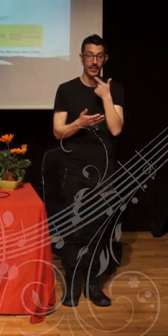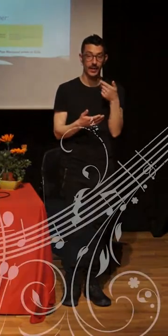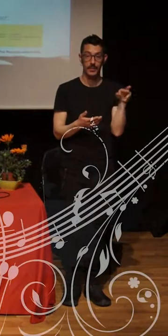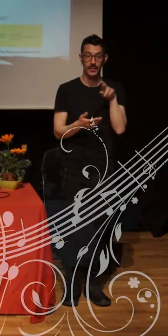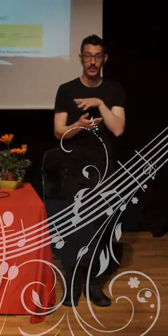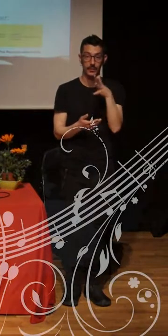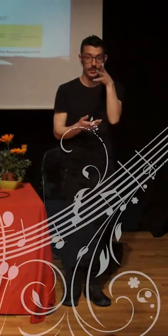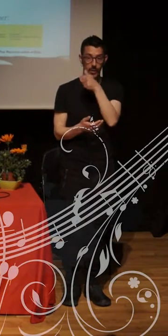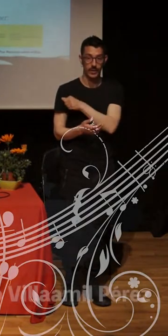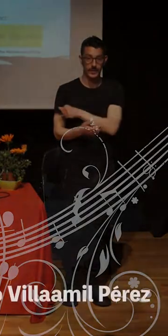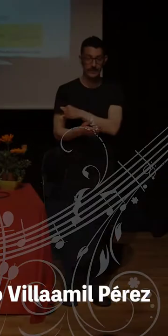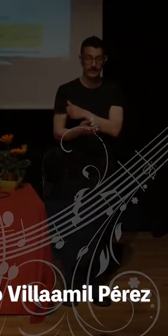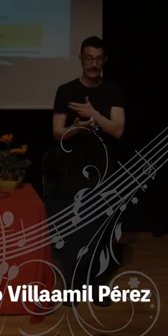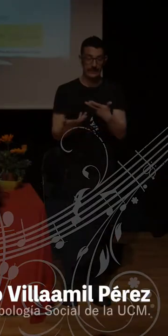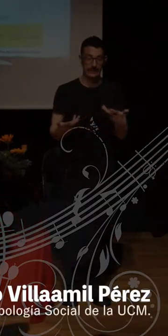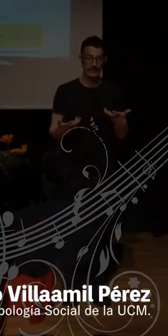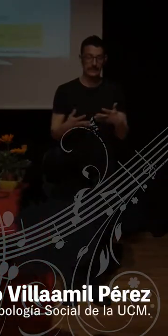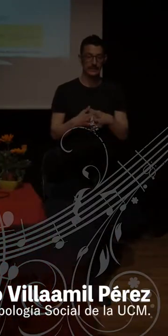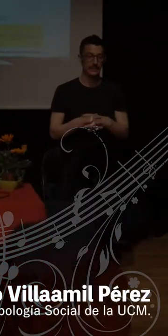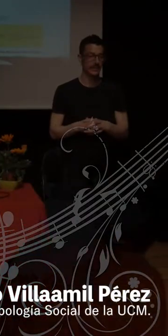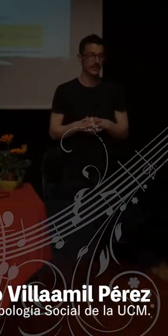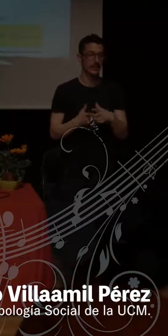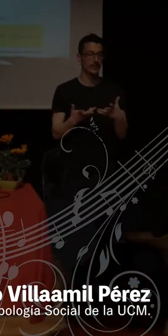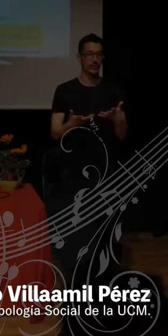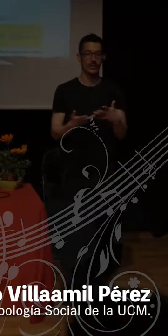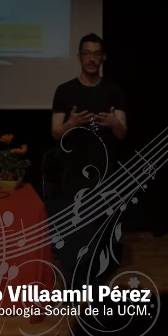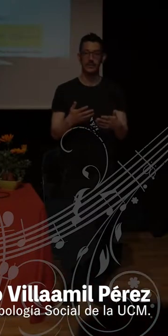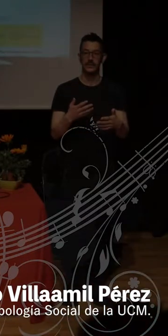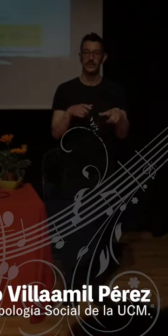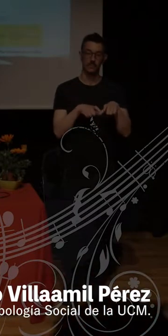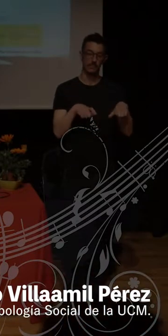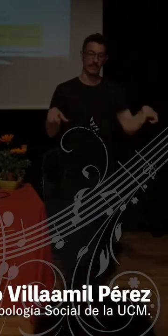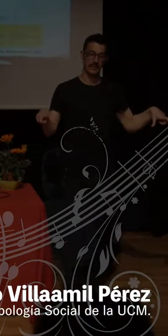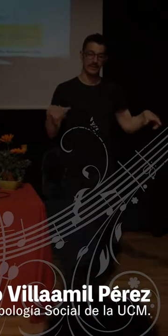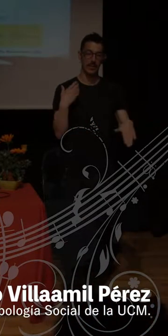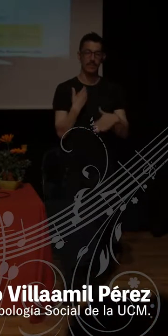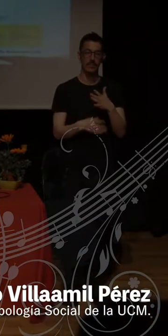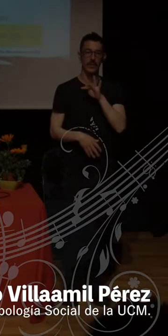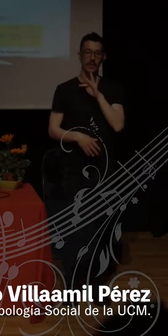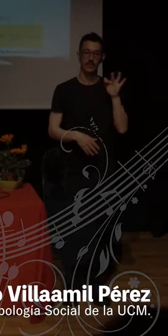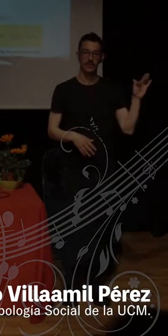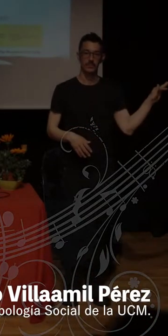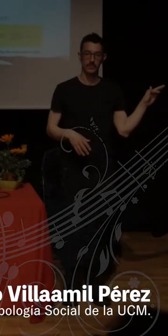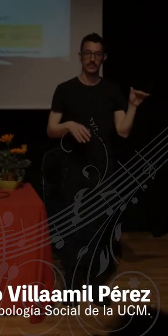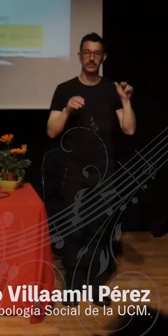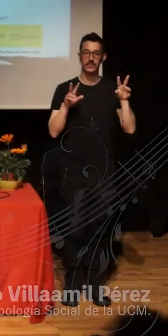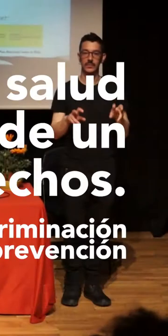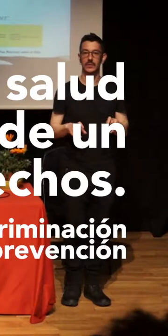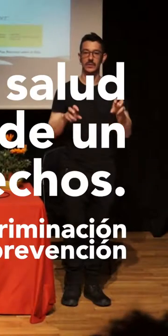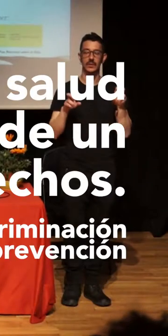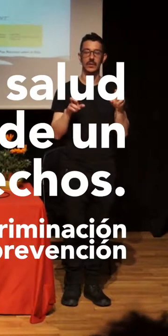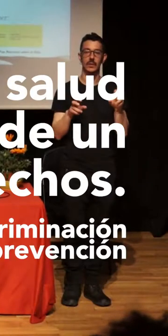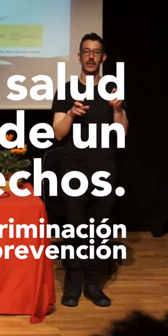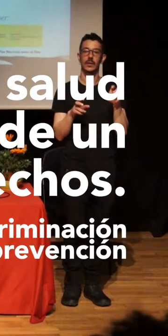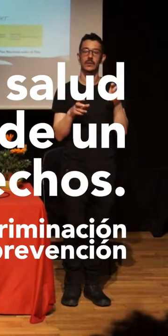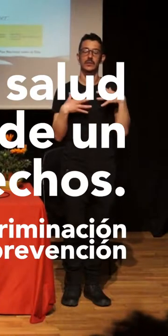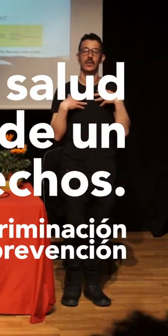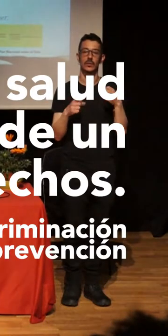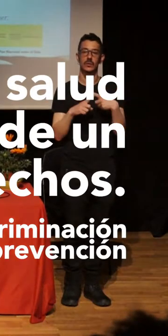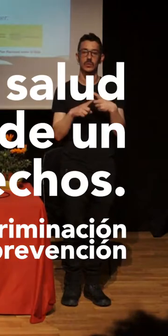start a meeting about the promotion of the sexual health from a right-wing analyzing the stigma and